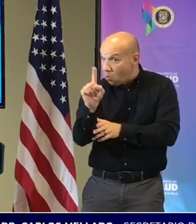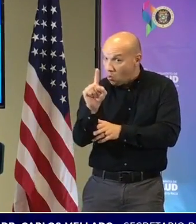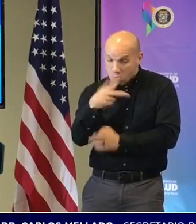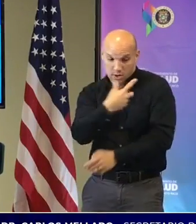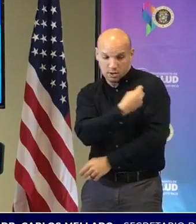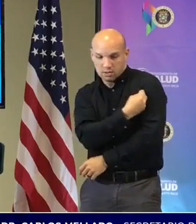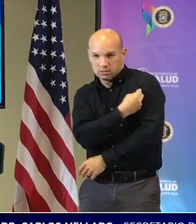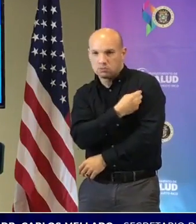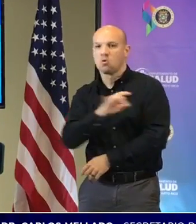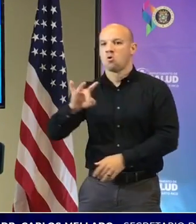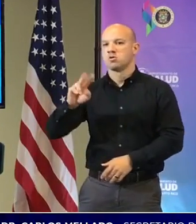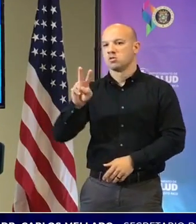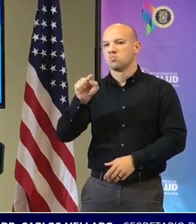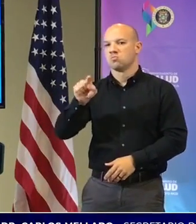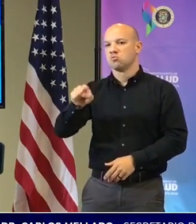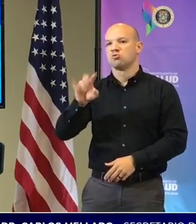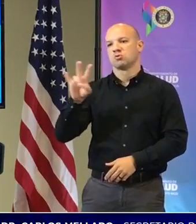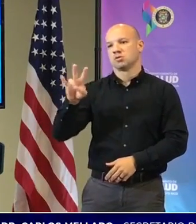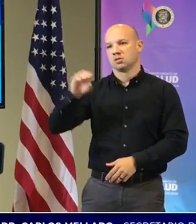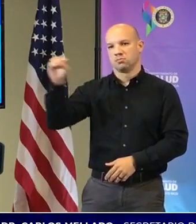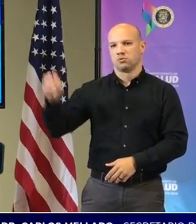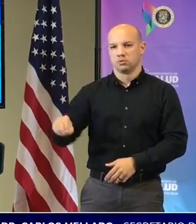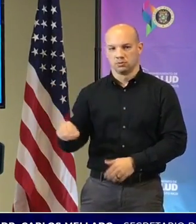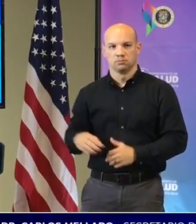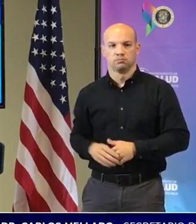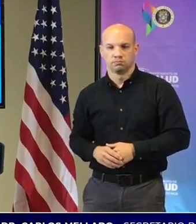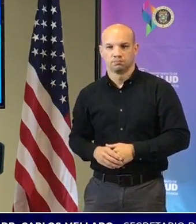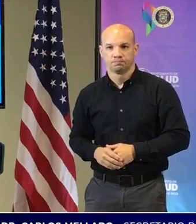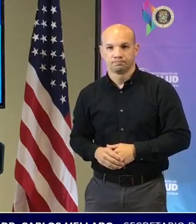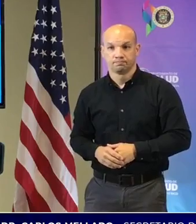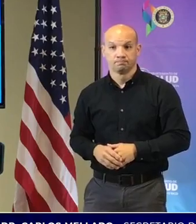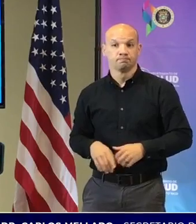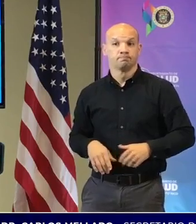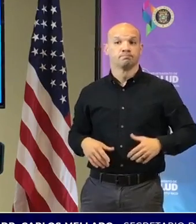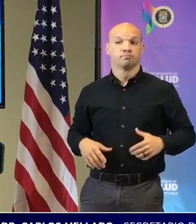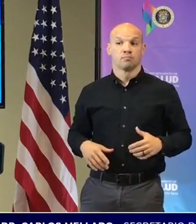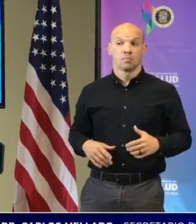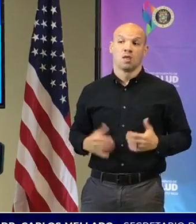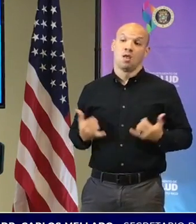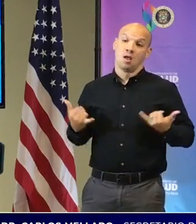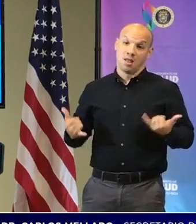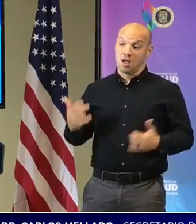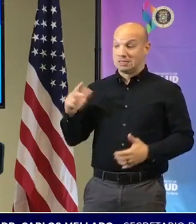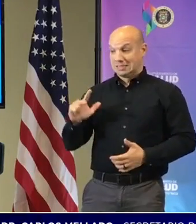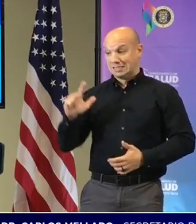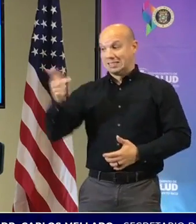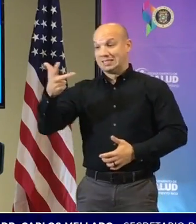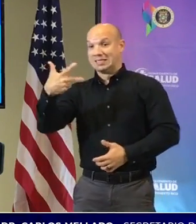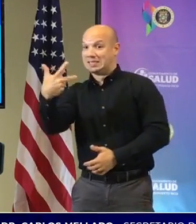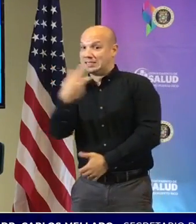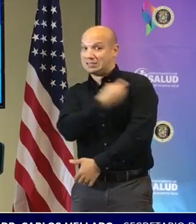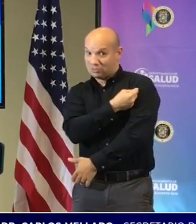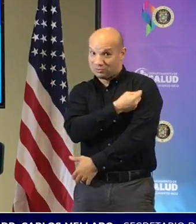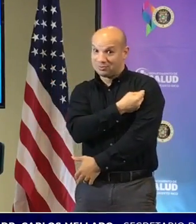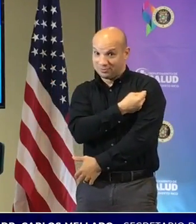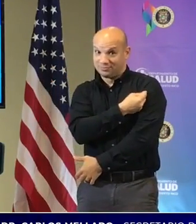% estamos hablando ahora de tener una tercera dosis ¿verdad? porque sabemos